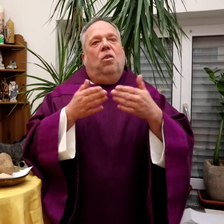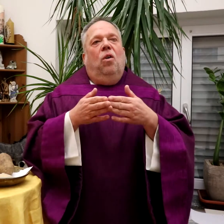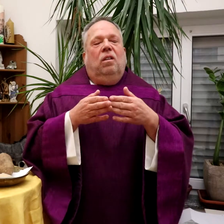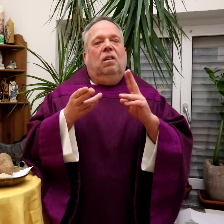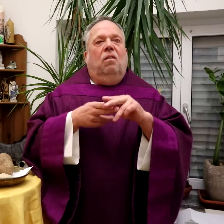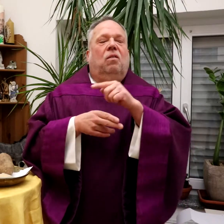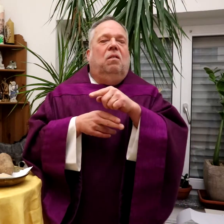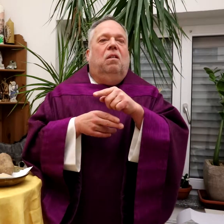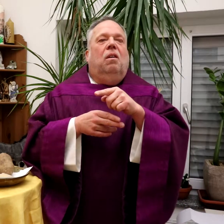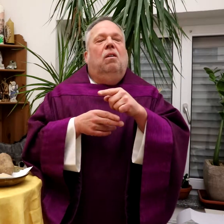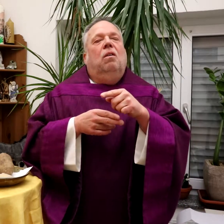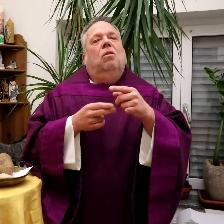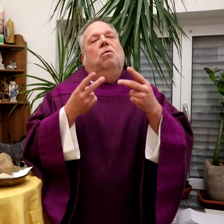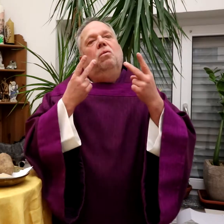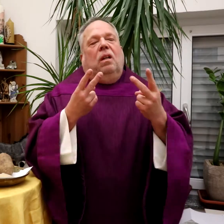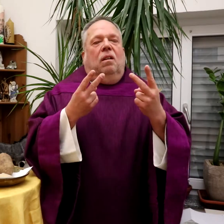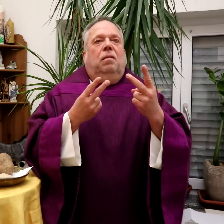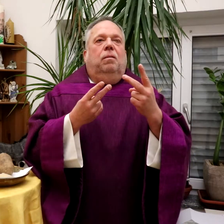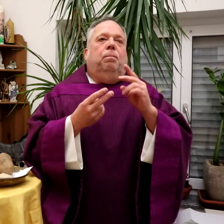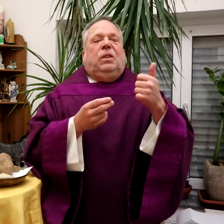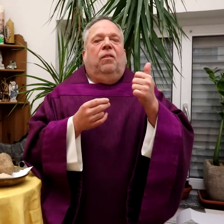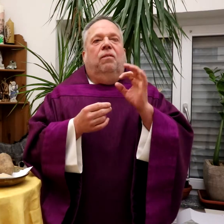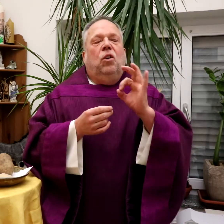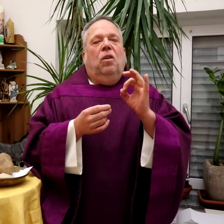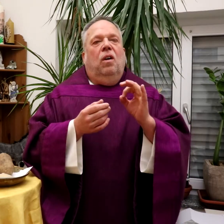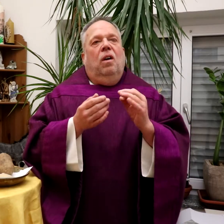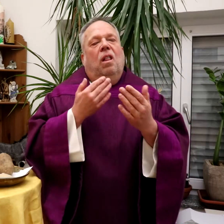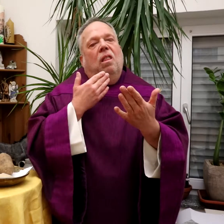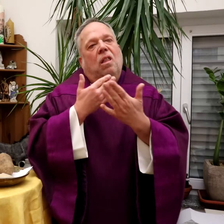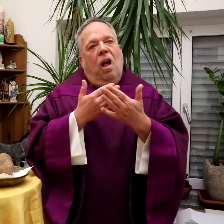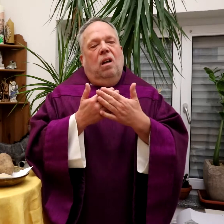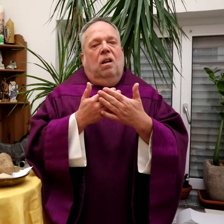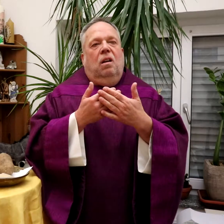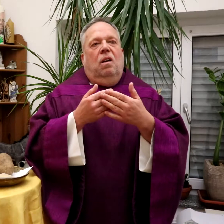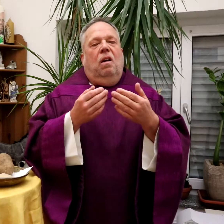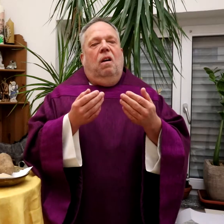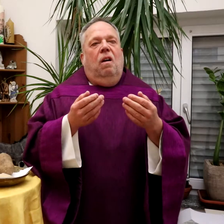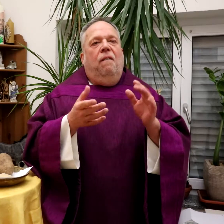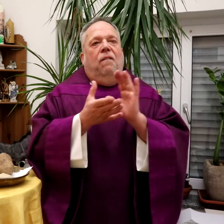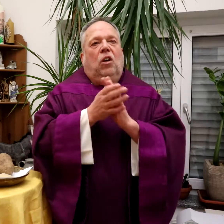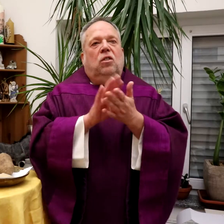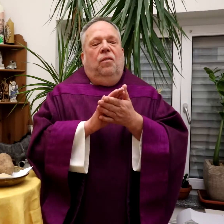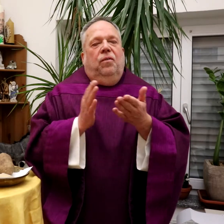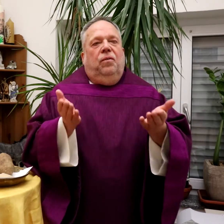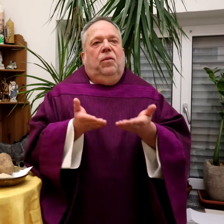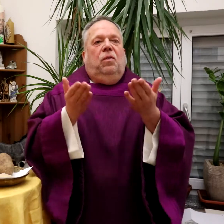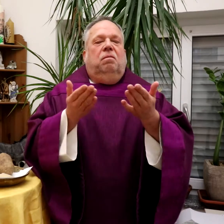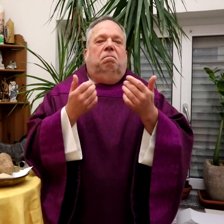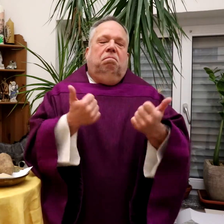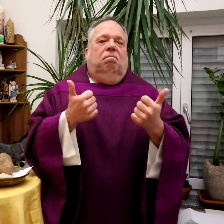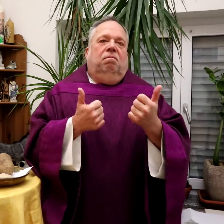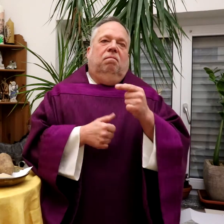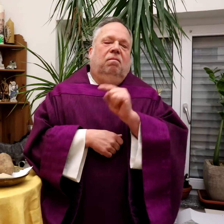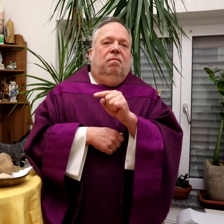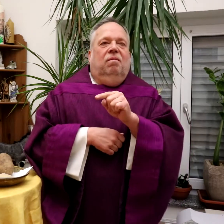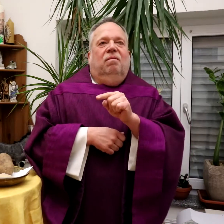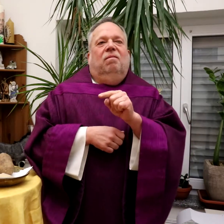Aber bei diesen kleinen Kaffee-Kuchen-Treffen, die sind auch wichtig. Denn dort entsteht Nähe. Dort entsteht Freundschaft.